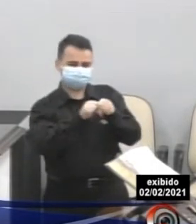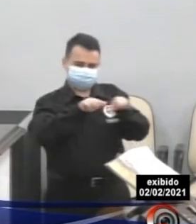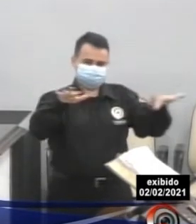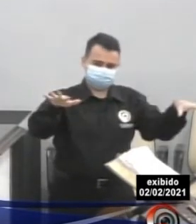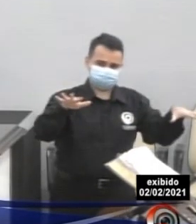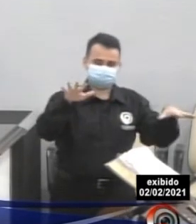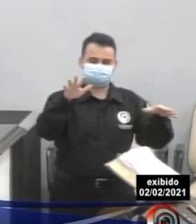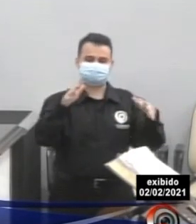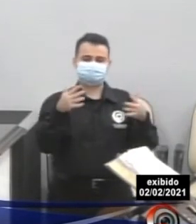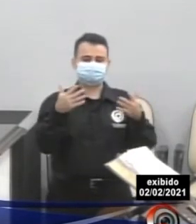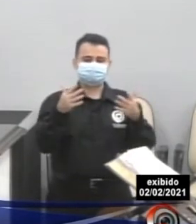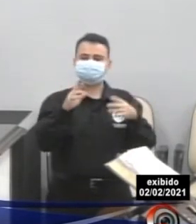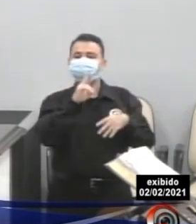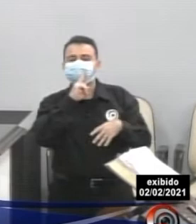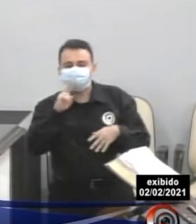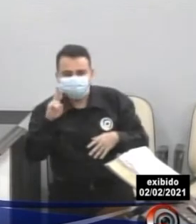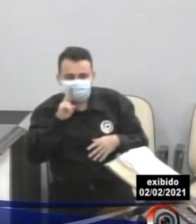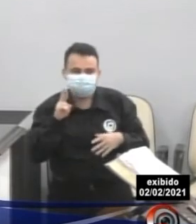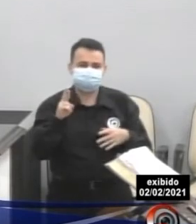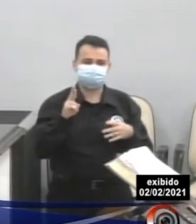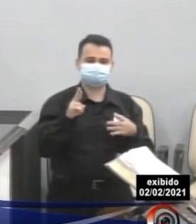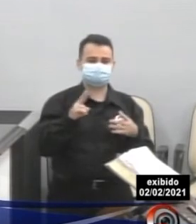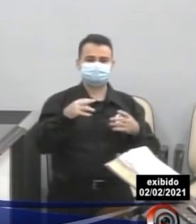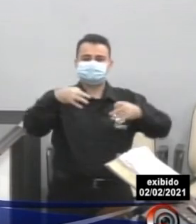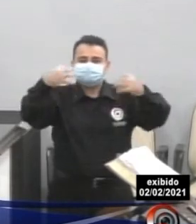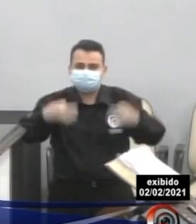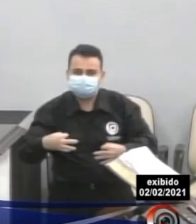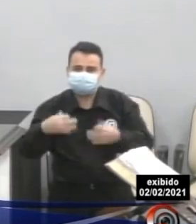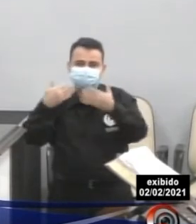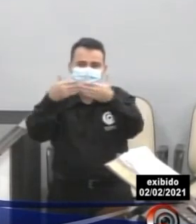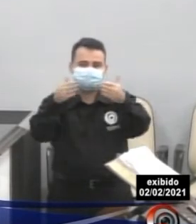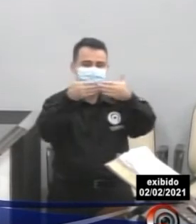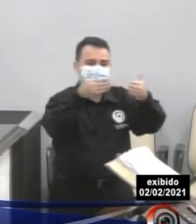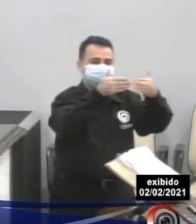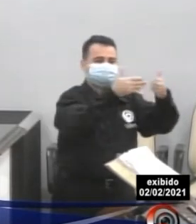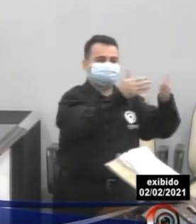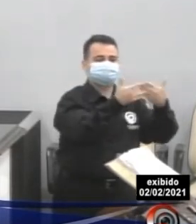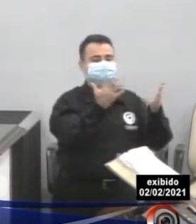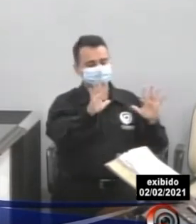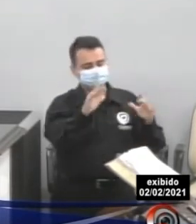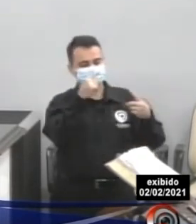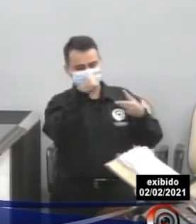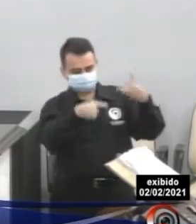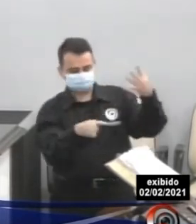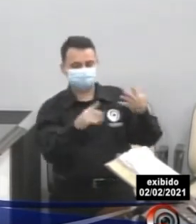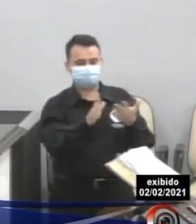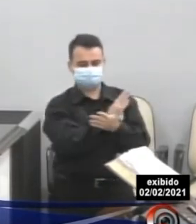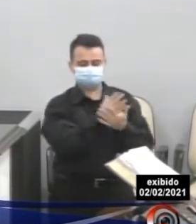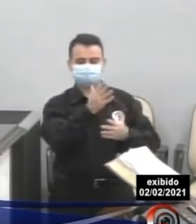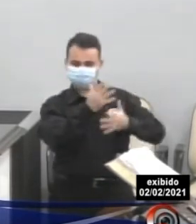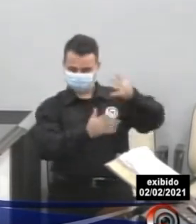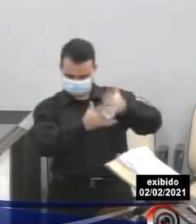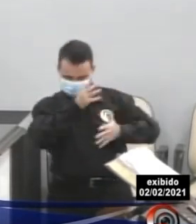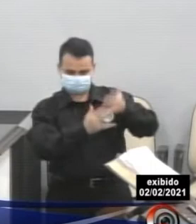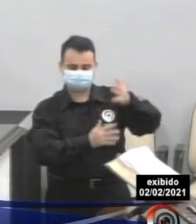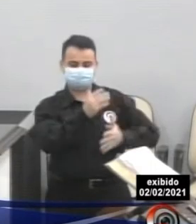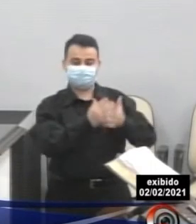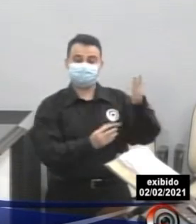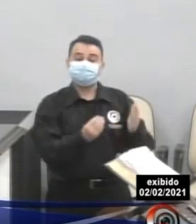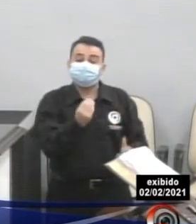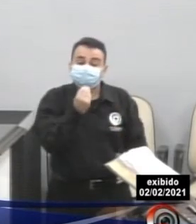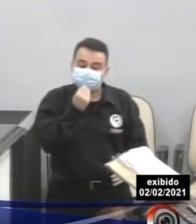ideal, como funcionávamos antes da pandemia, mas precisamos